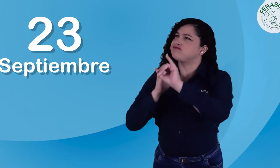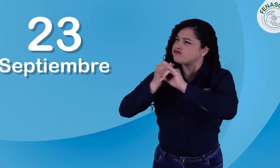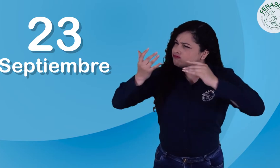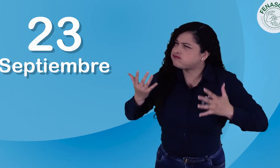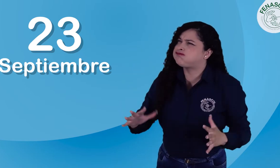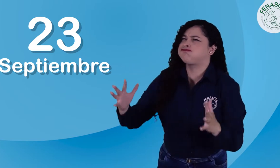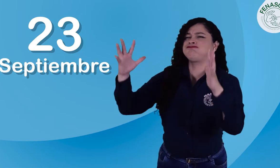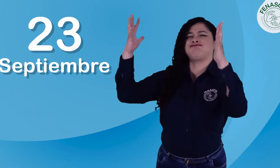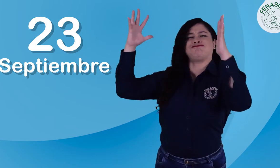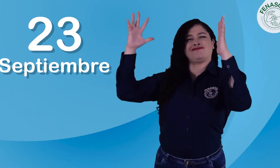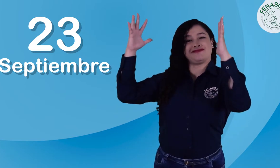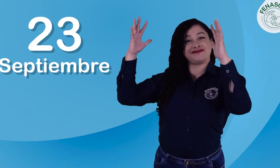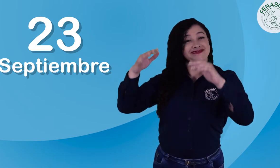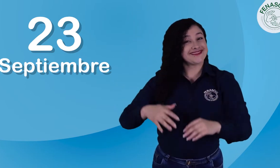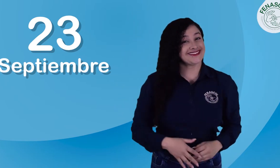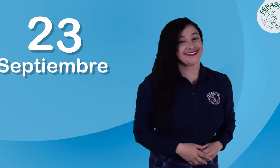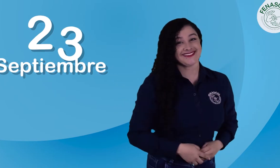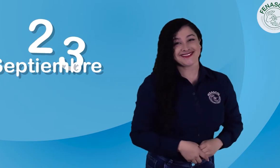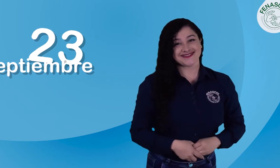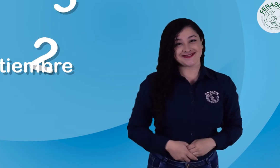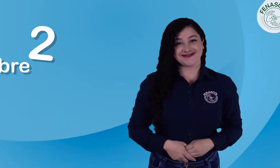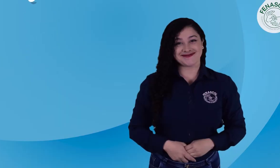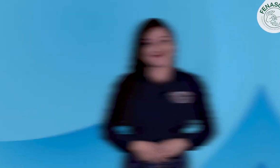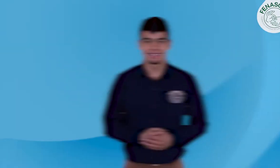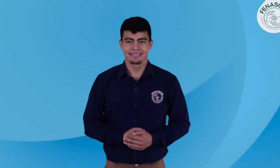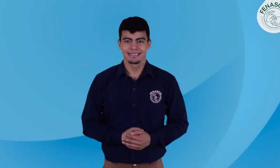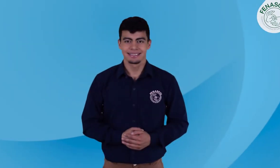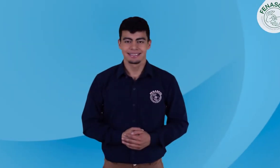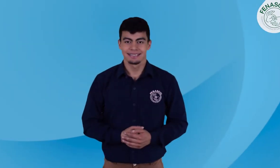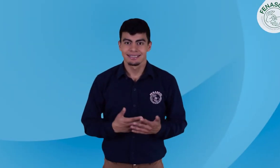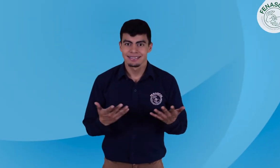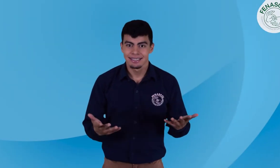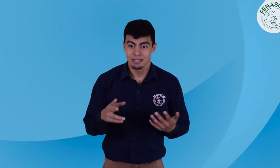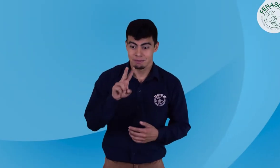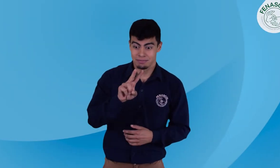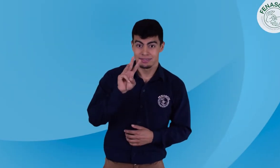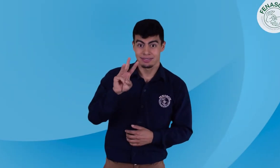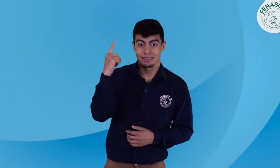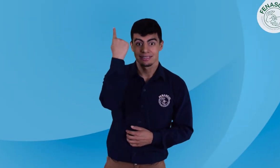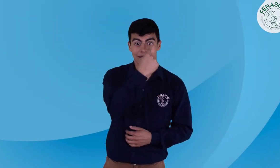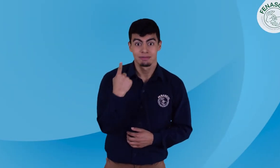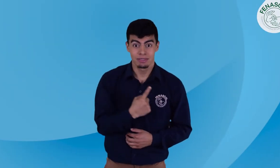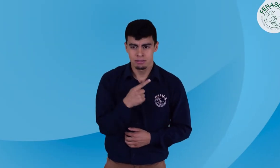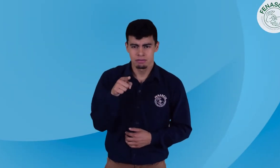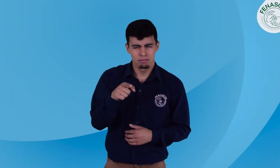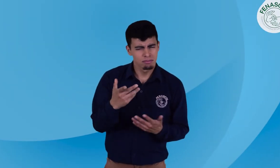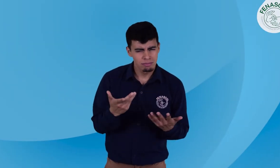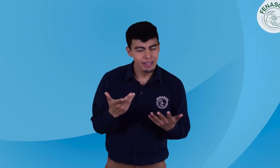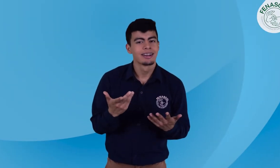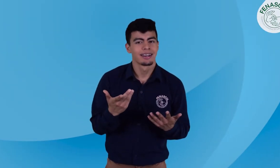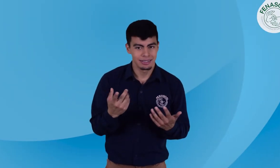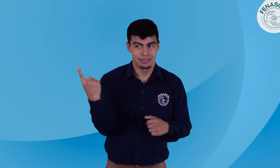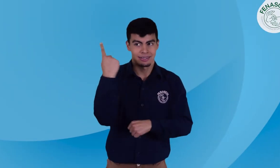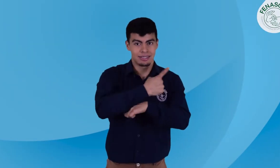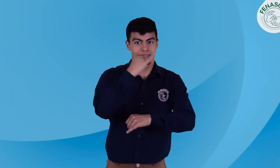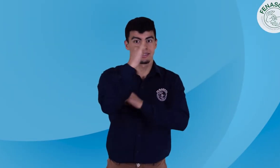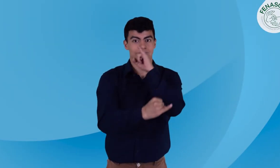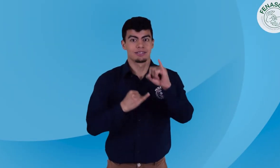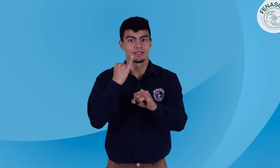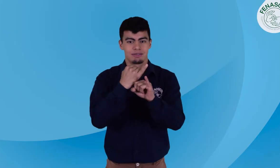diversidad de las lenguas de señas. ¿Por qué el 23 de septiembre es el Día Internacional de